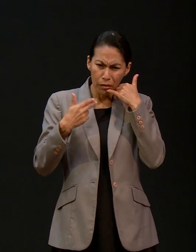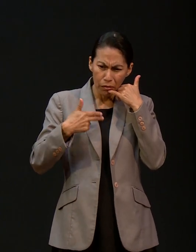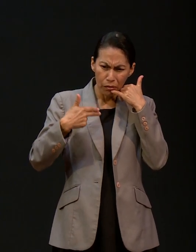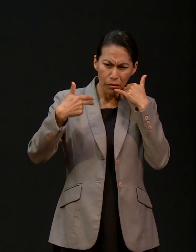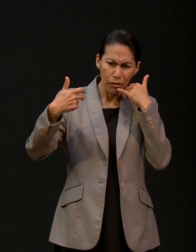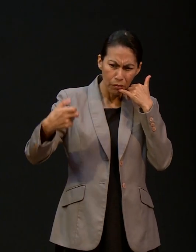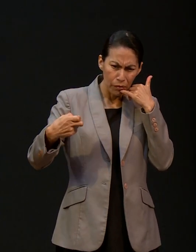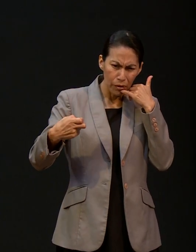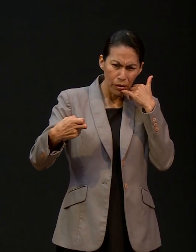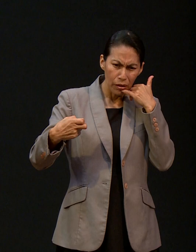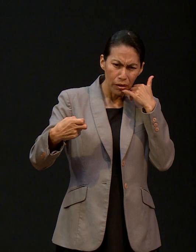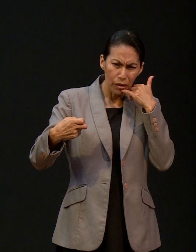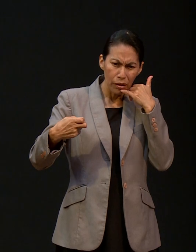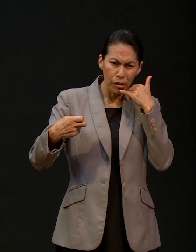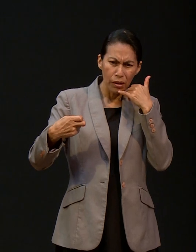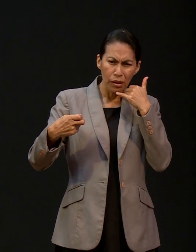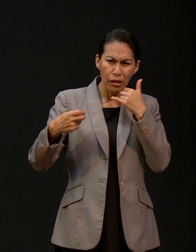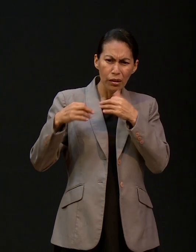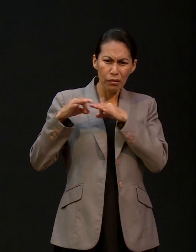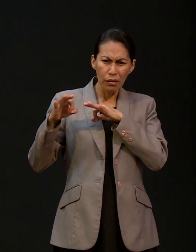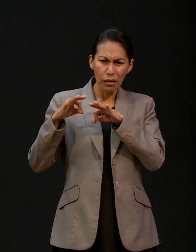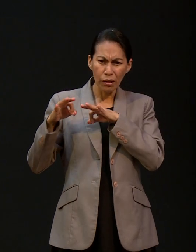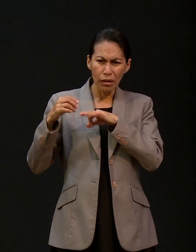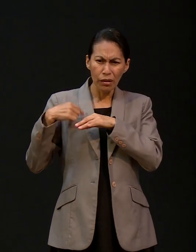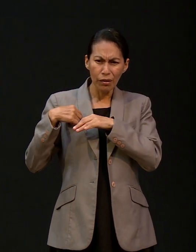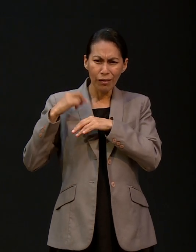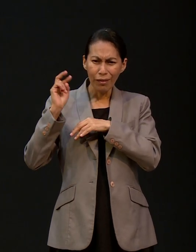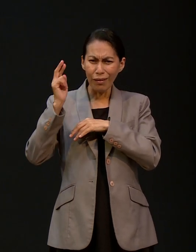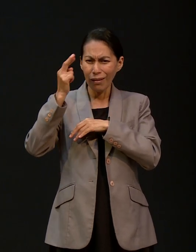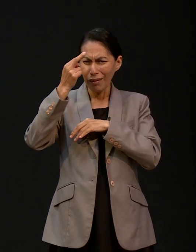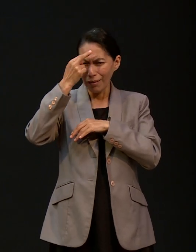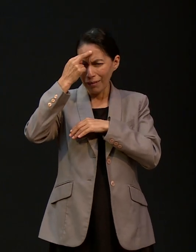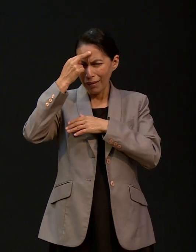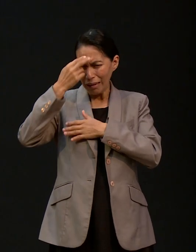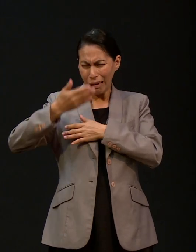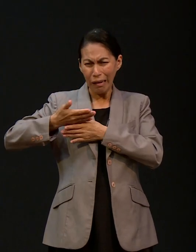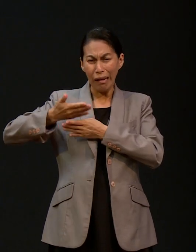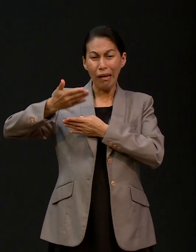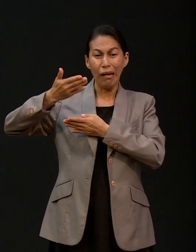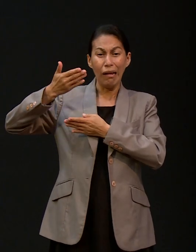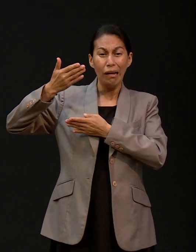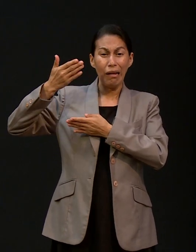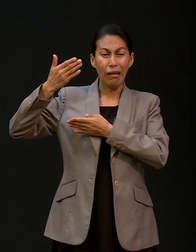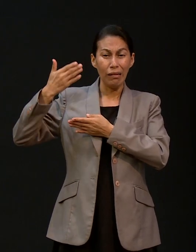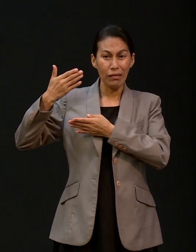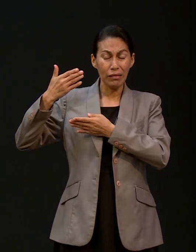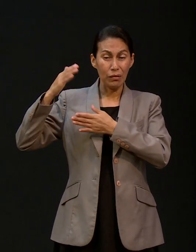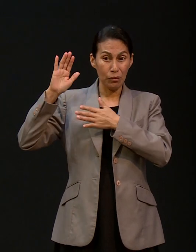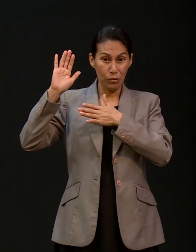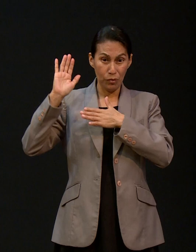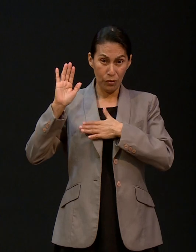aquí, fue cuando recordé aquellas, aquella promesa que habíamos hecho, aquellos